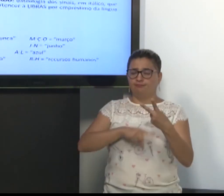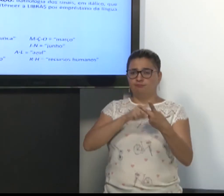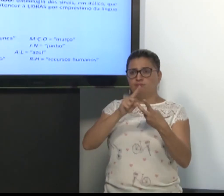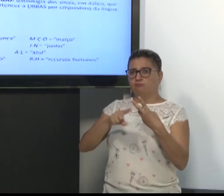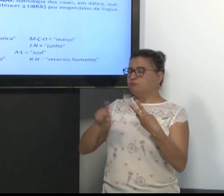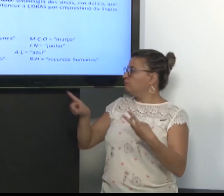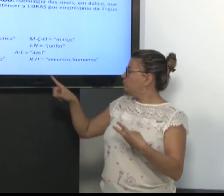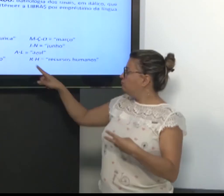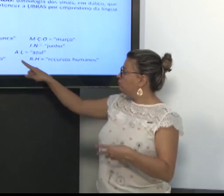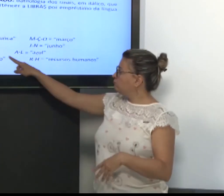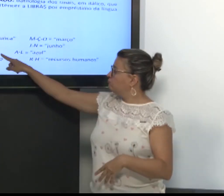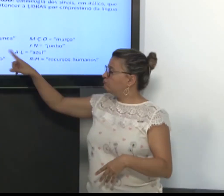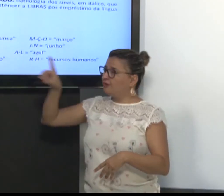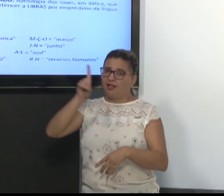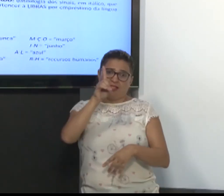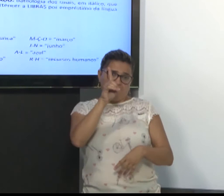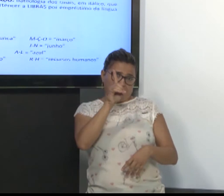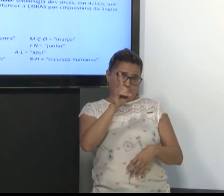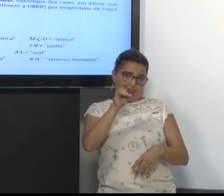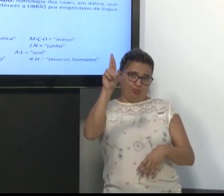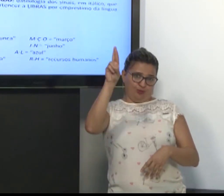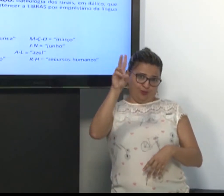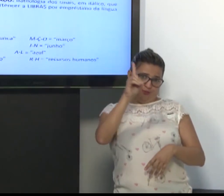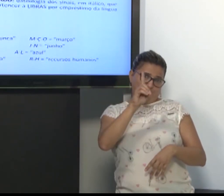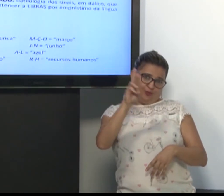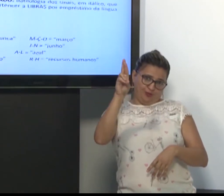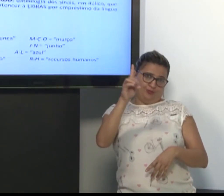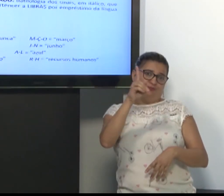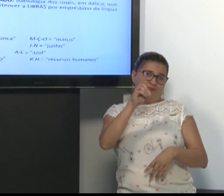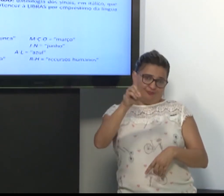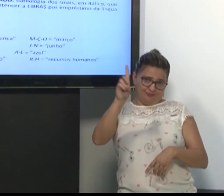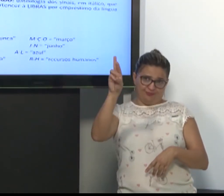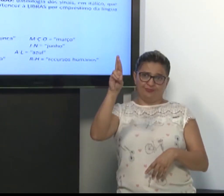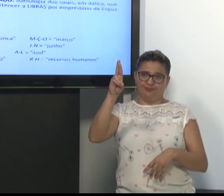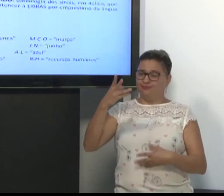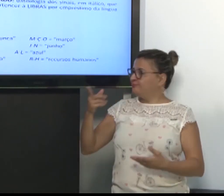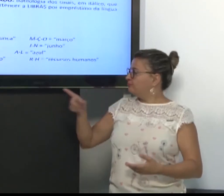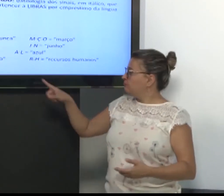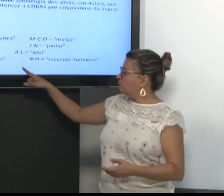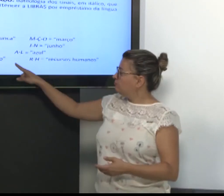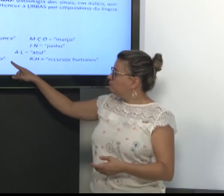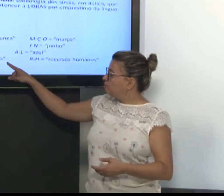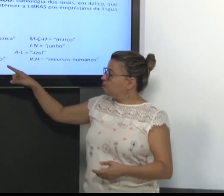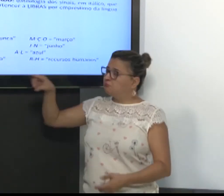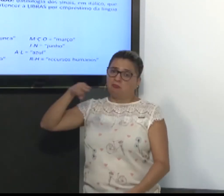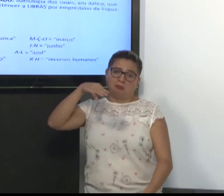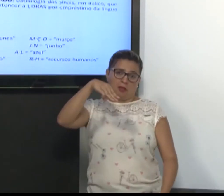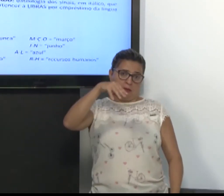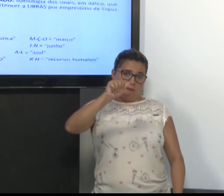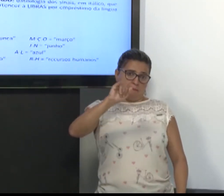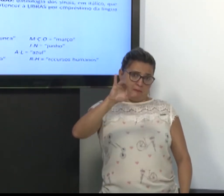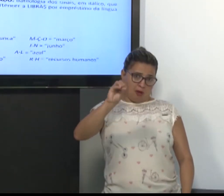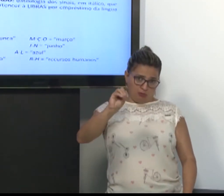Doutor. DR. Maio. Soletra-se a palavra toda. Maio.